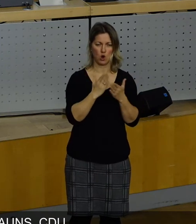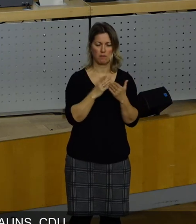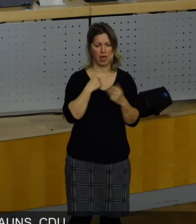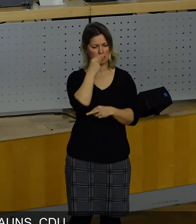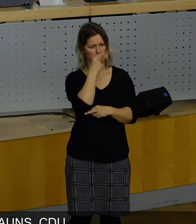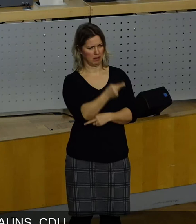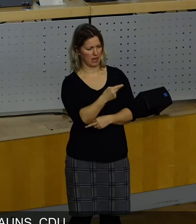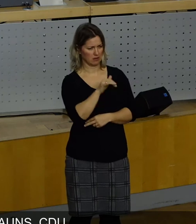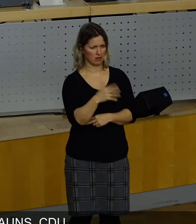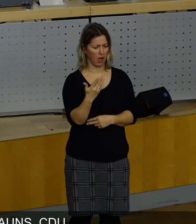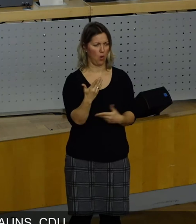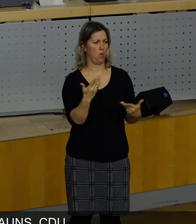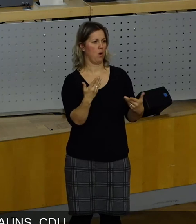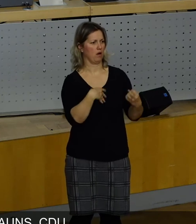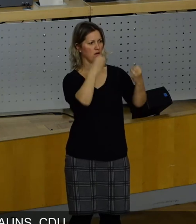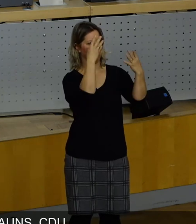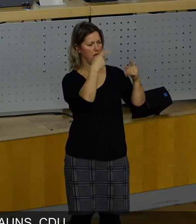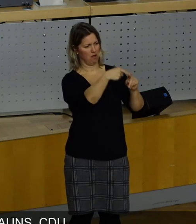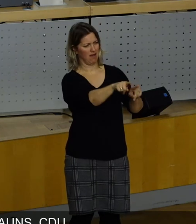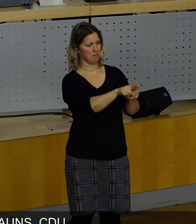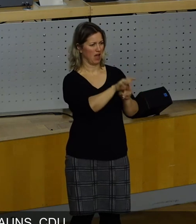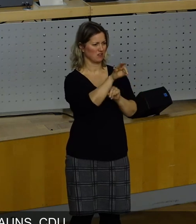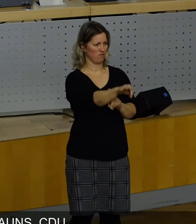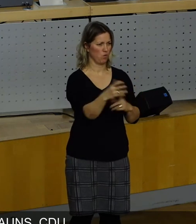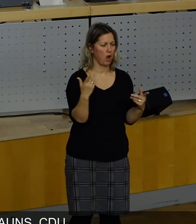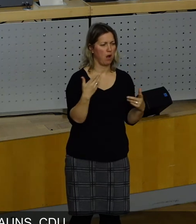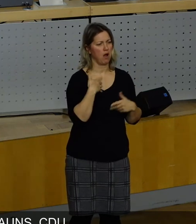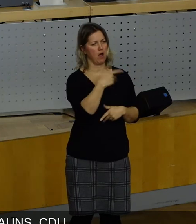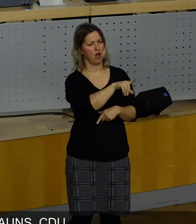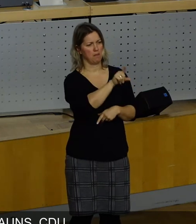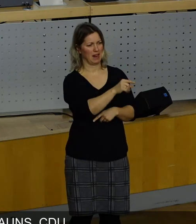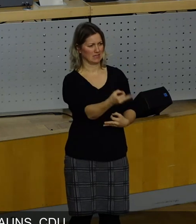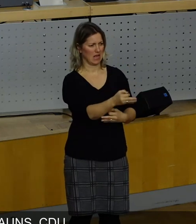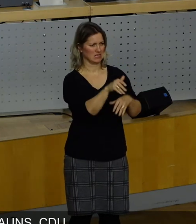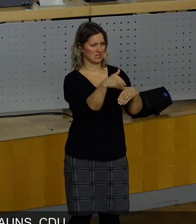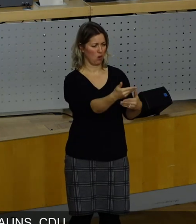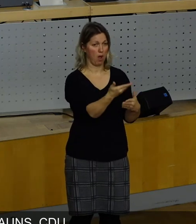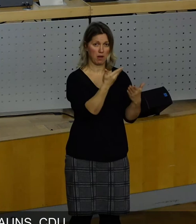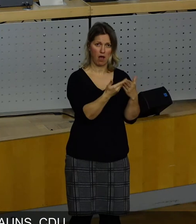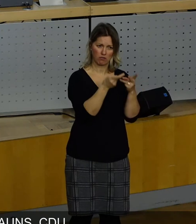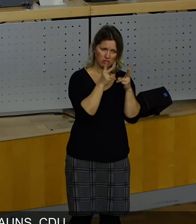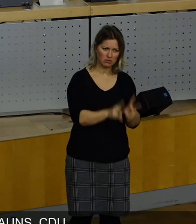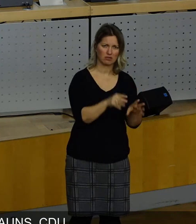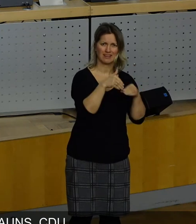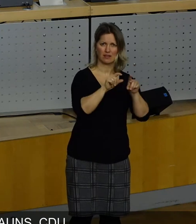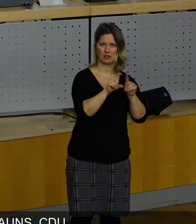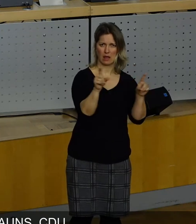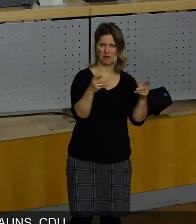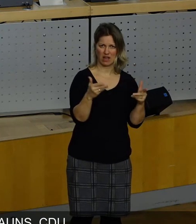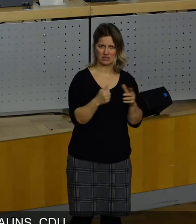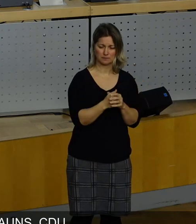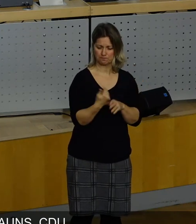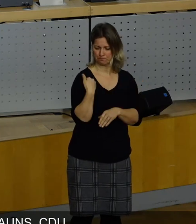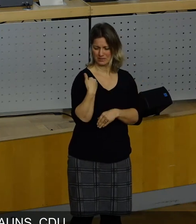dieser Eindruck entstehen kann. Ist doch vollkommen klar. Das ist billiges Geschäft, was wir machen, und es geht in der Tat darum. Wir haben in einer